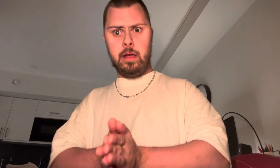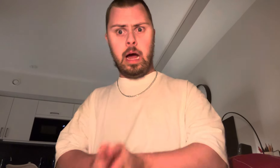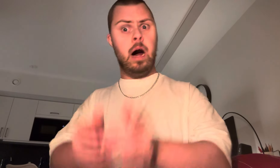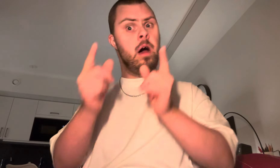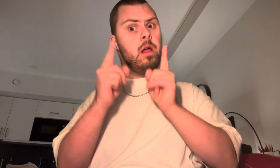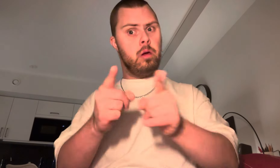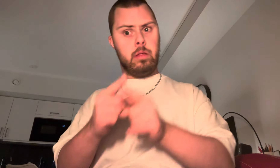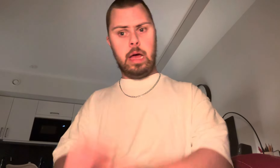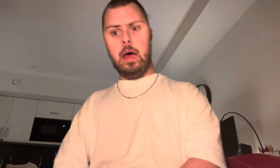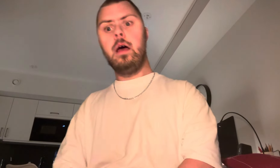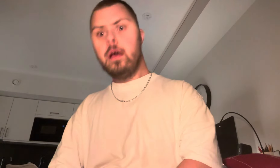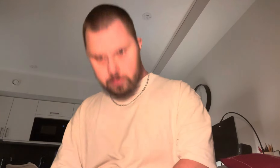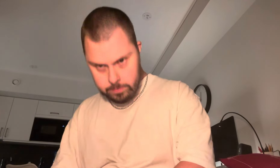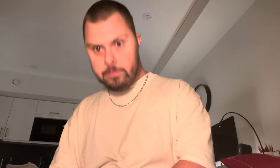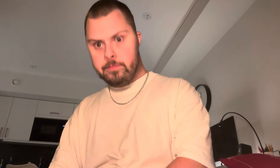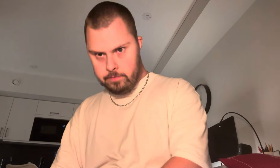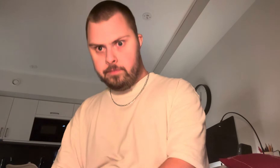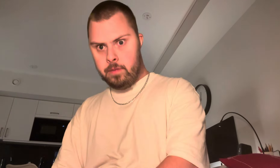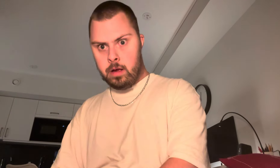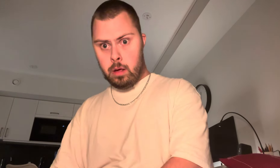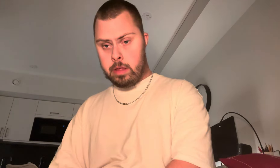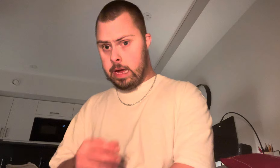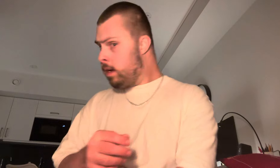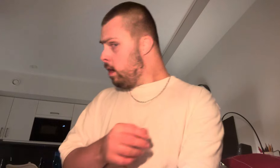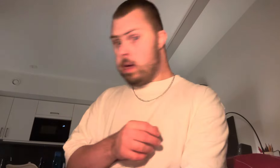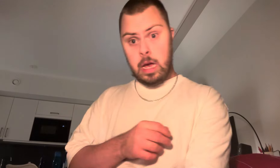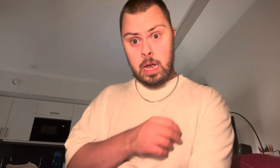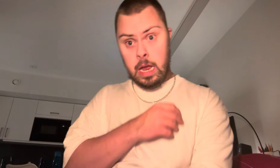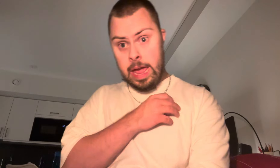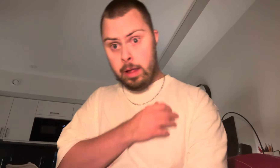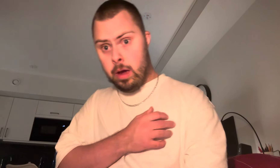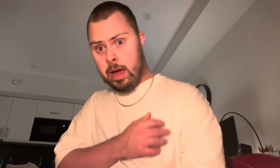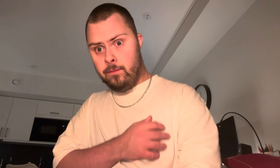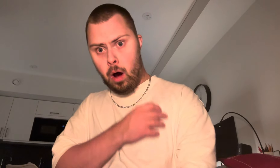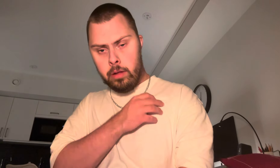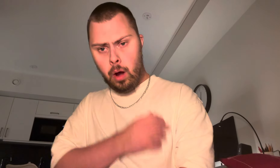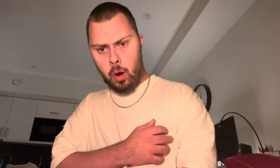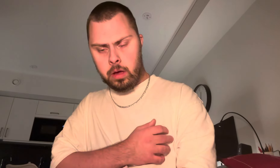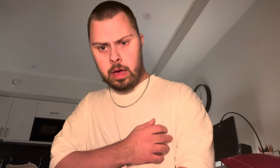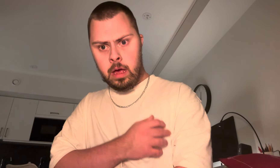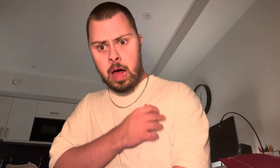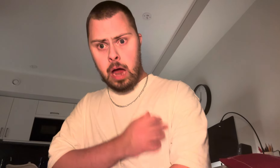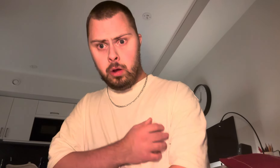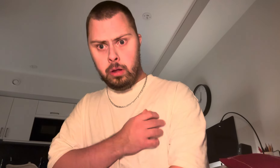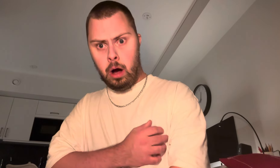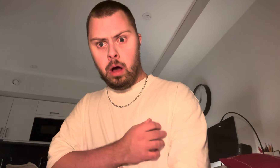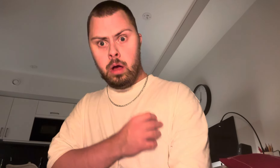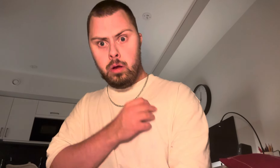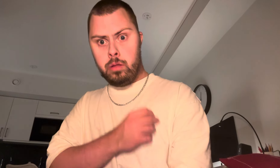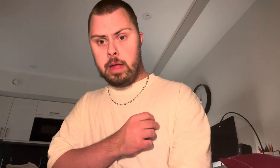Just det, just det. Idag är vardag här nu idag, just det.